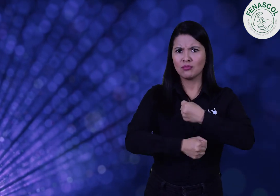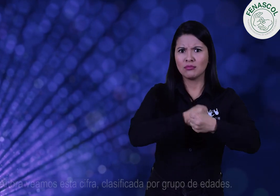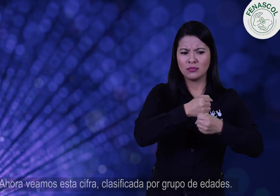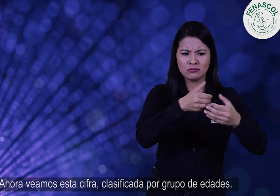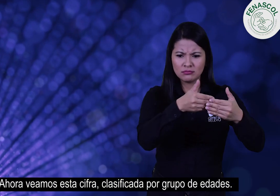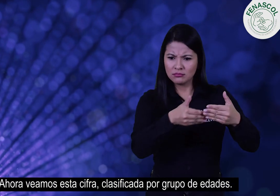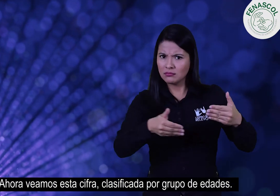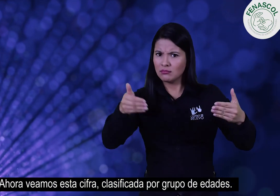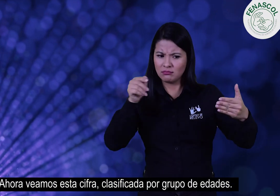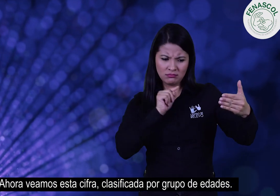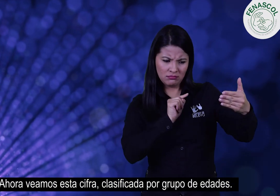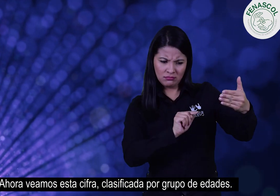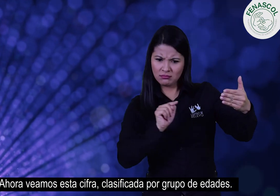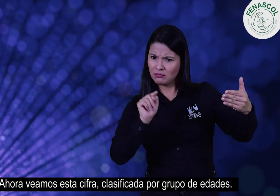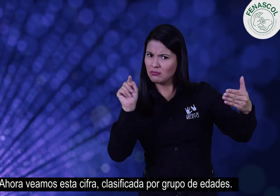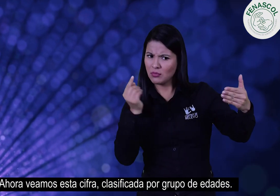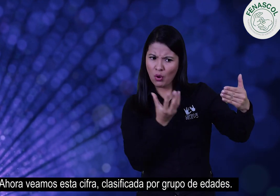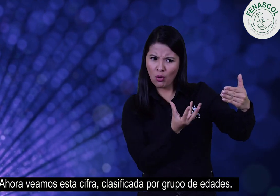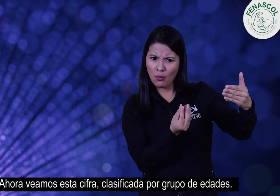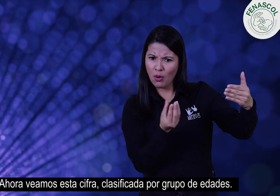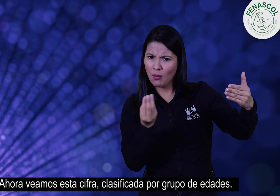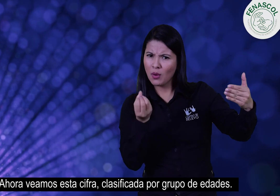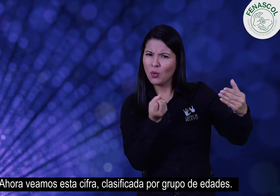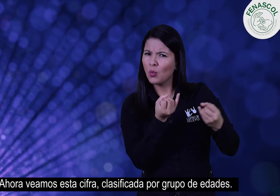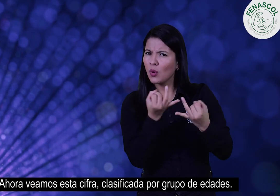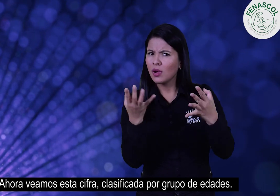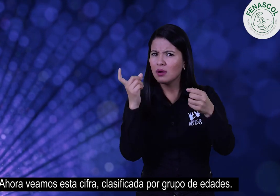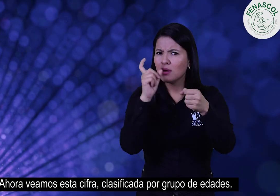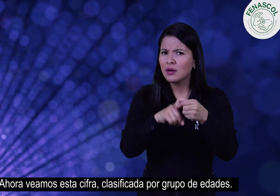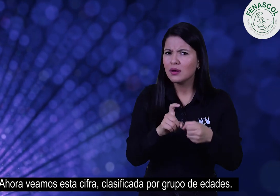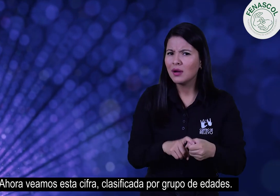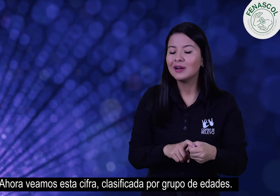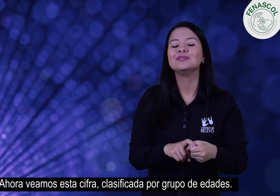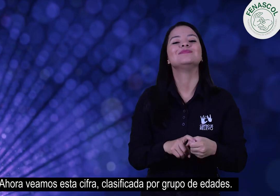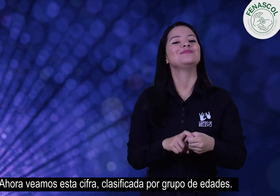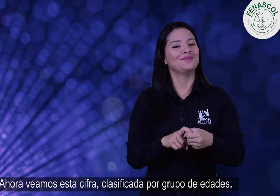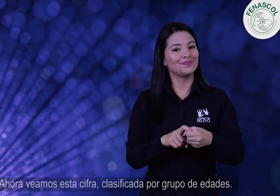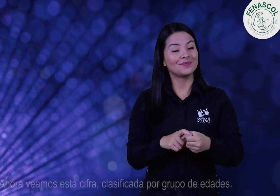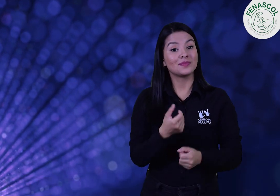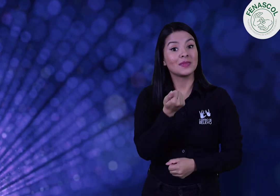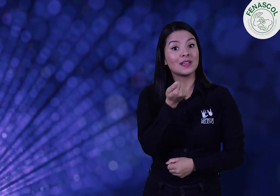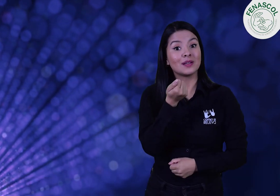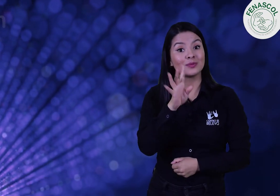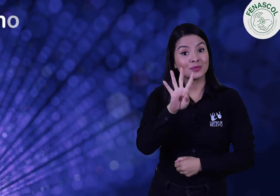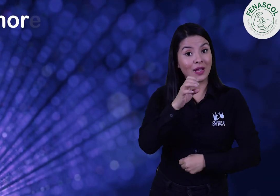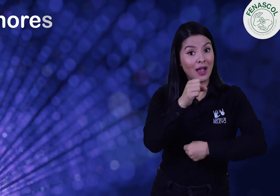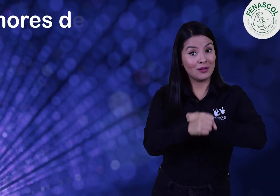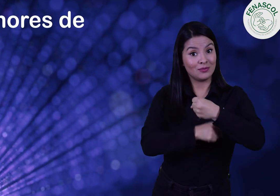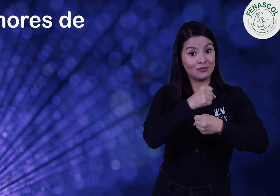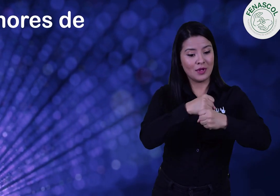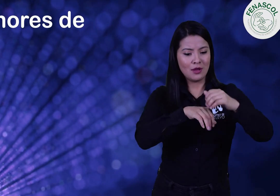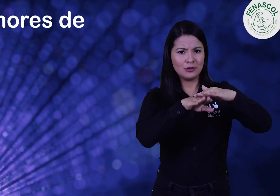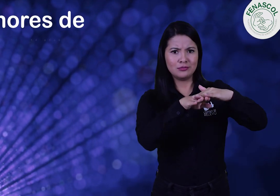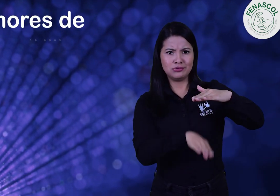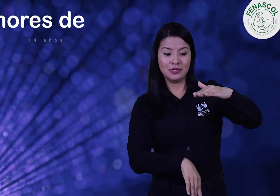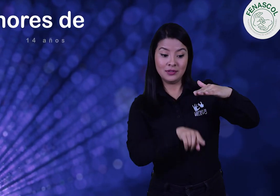Ahora veamos esta cifra clasificada por grupo de edades. Menores de 14